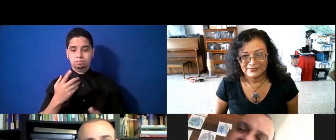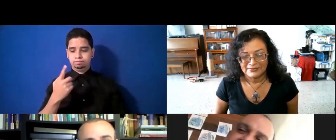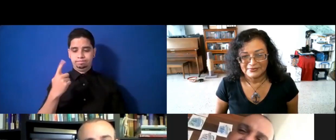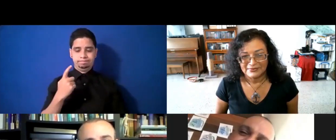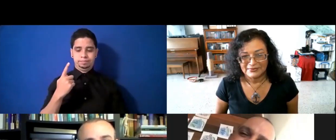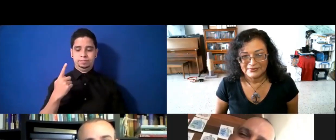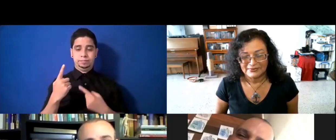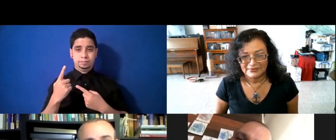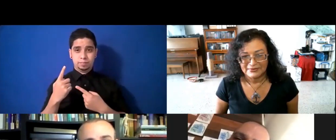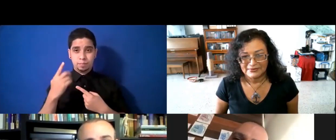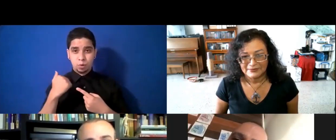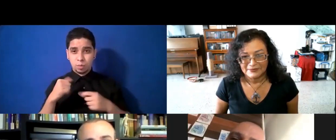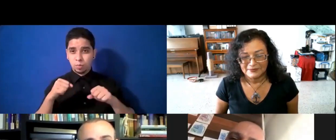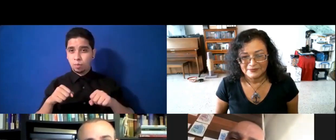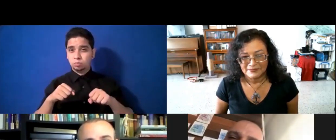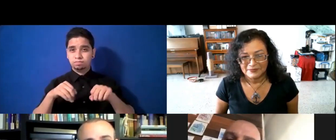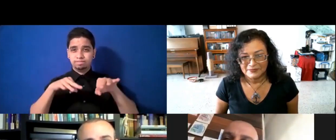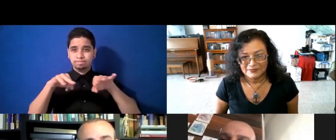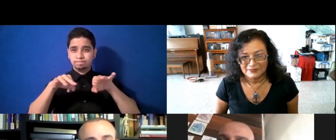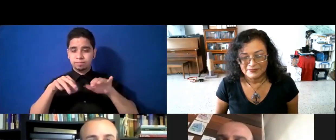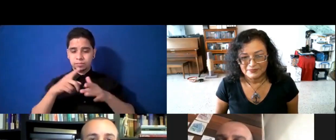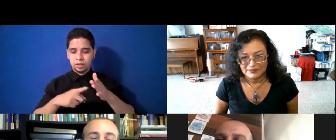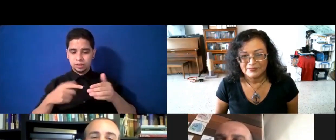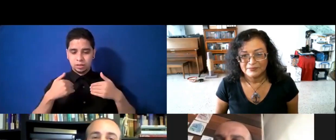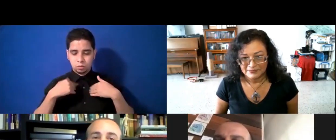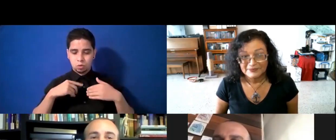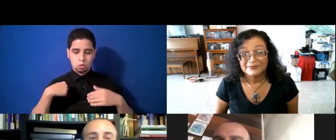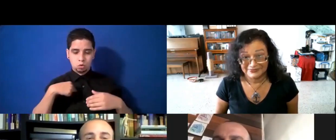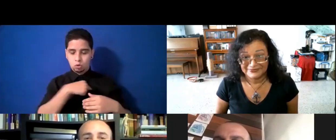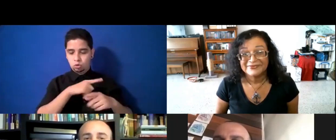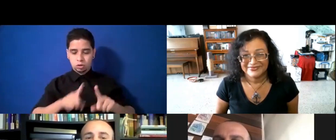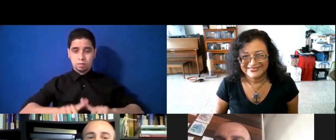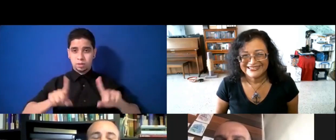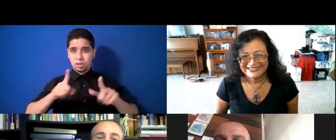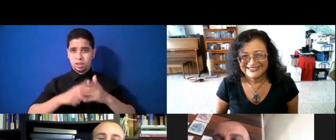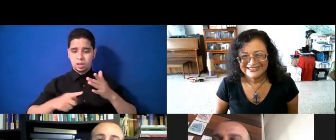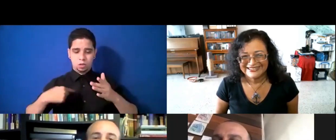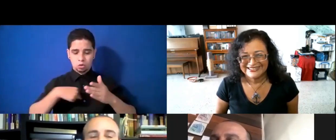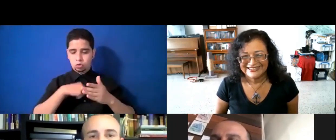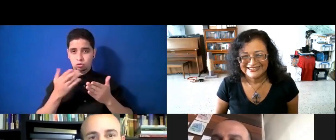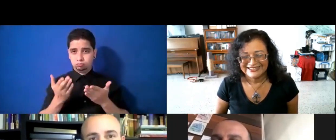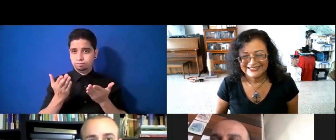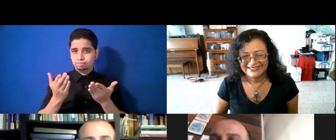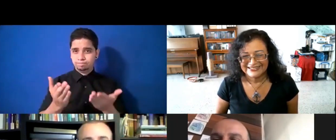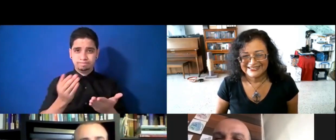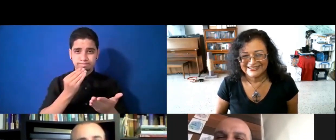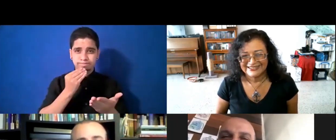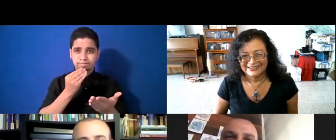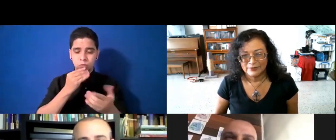hablar de qué tenemos nosotros diferente, cuál es nuestra oferta gastronómica cuando hablamos de pizza y de